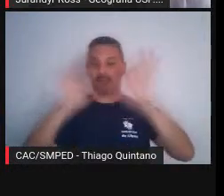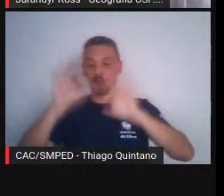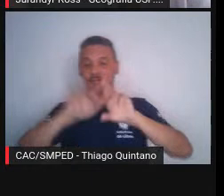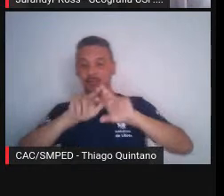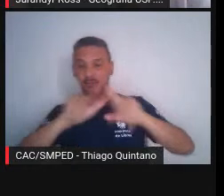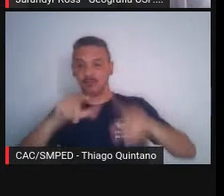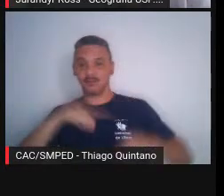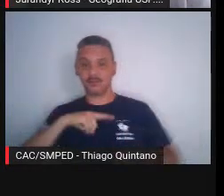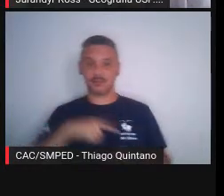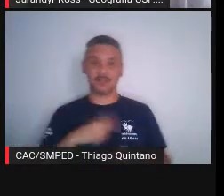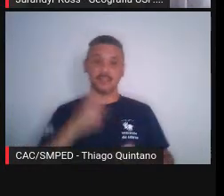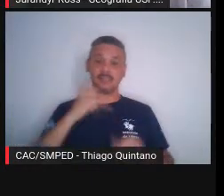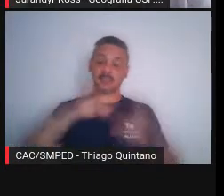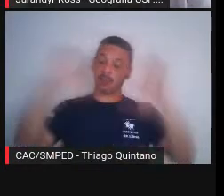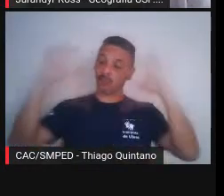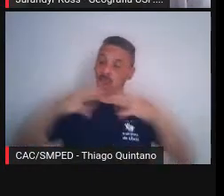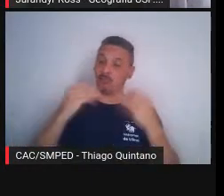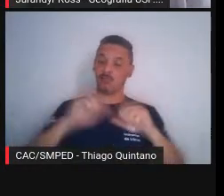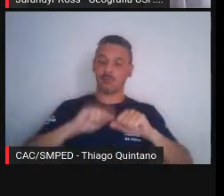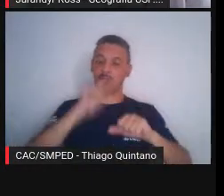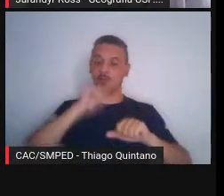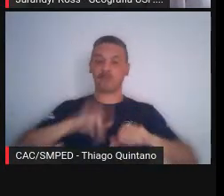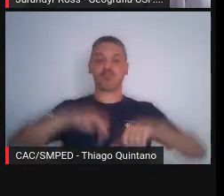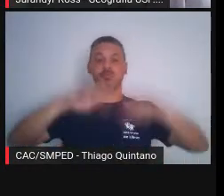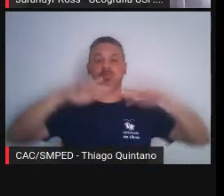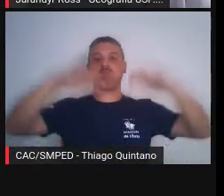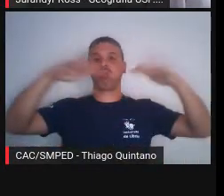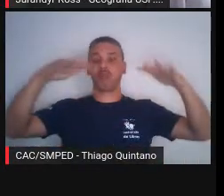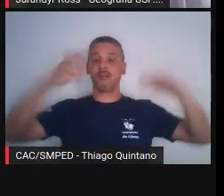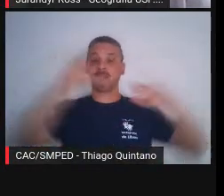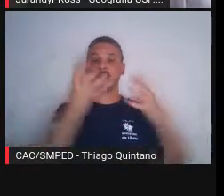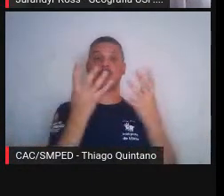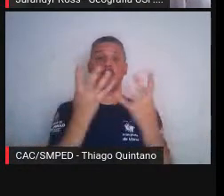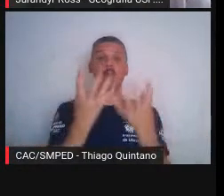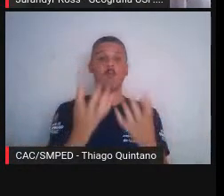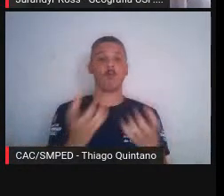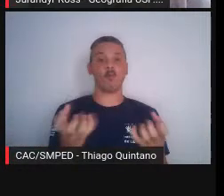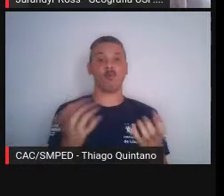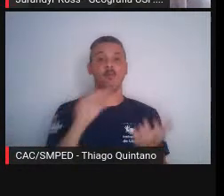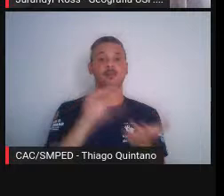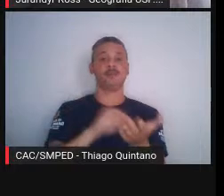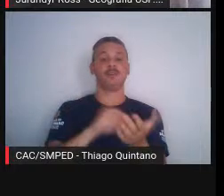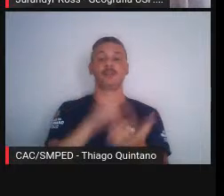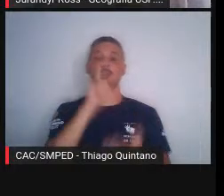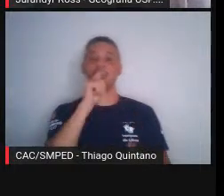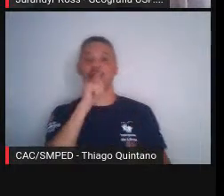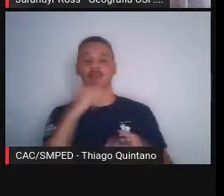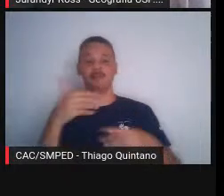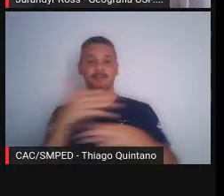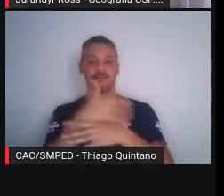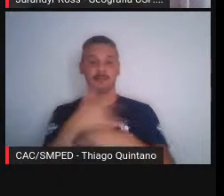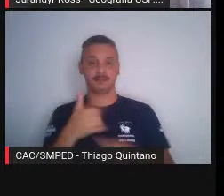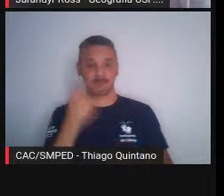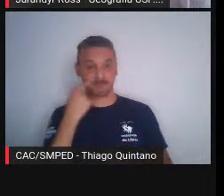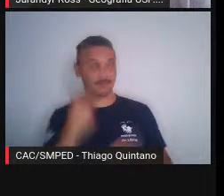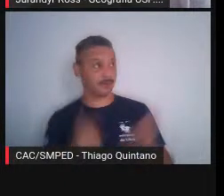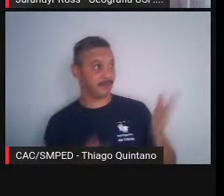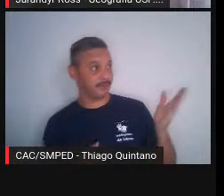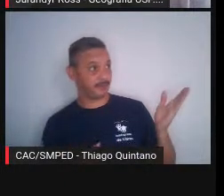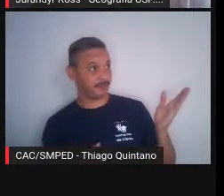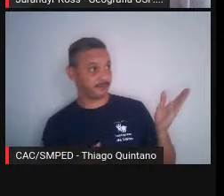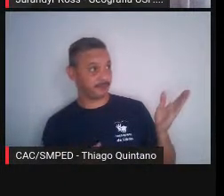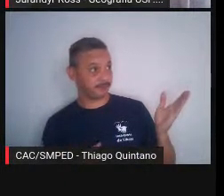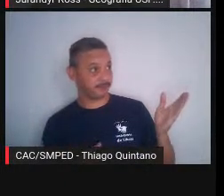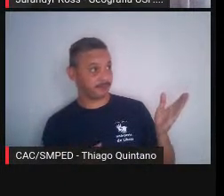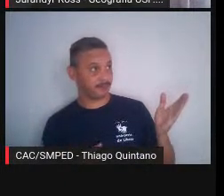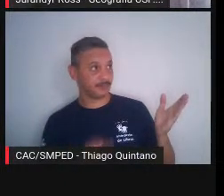Quando chove muito, inunda tudo, quando faz seca, falta água nas cidades. E veja, 140